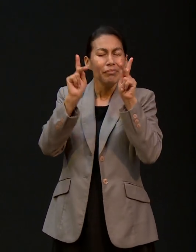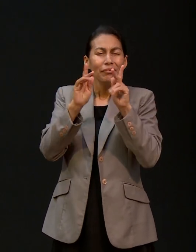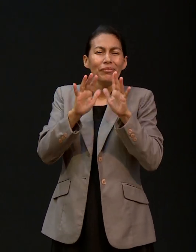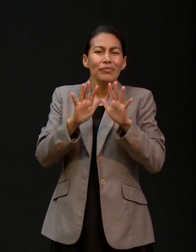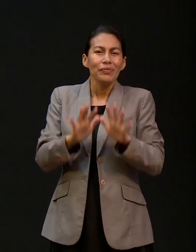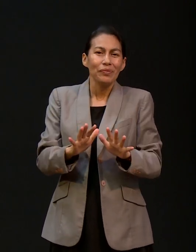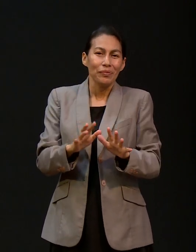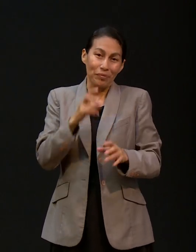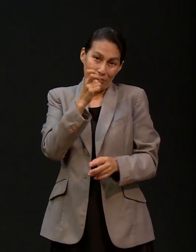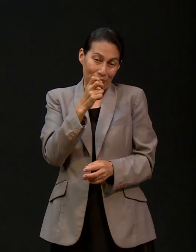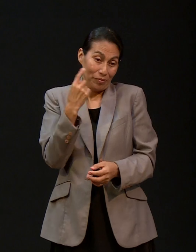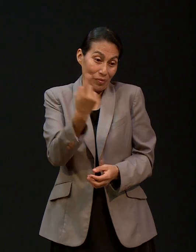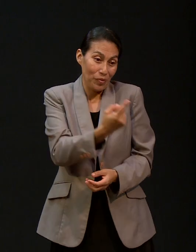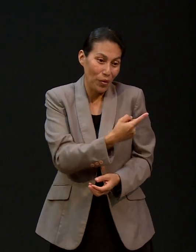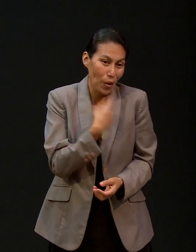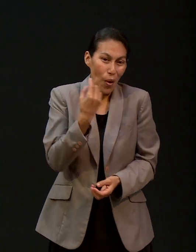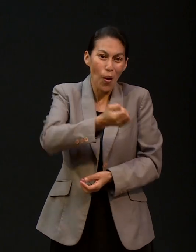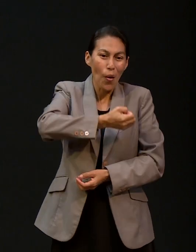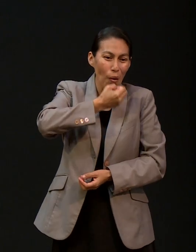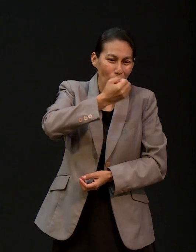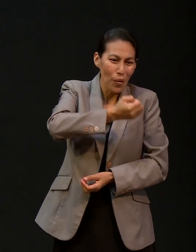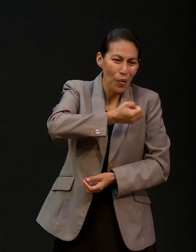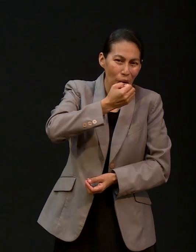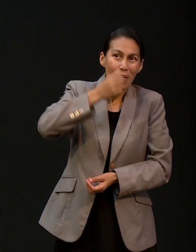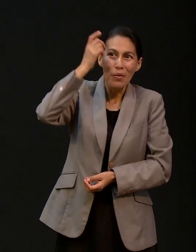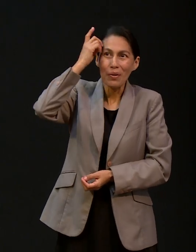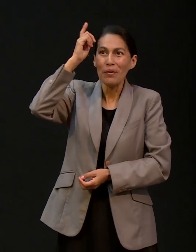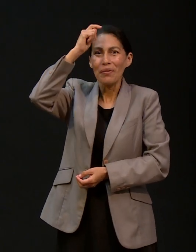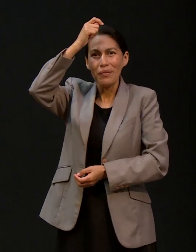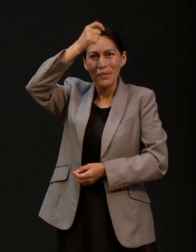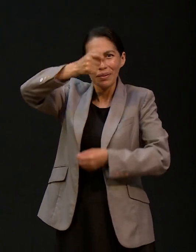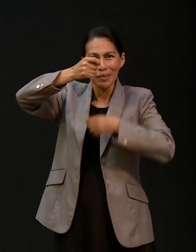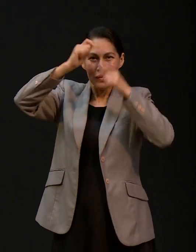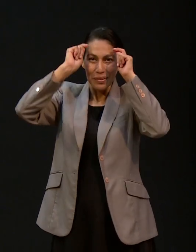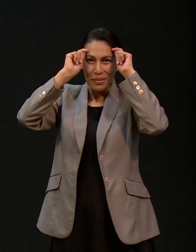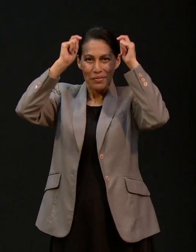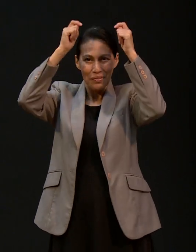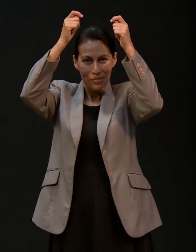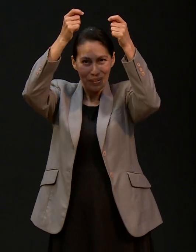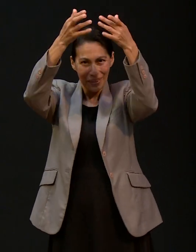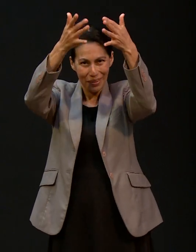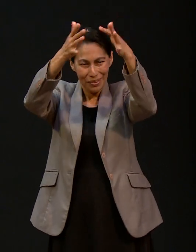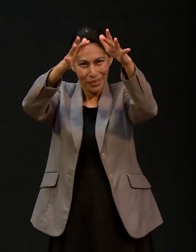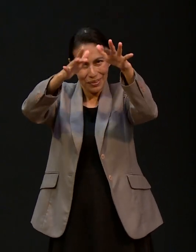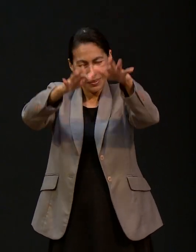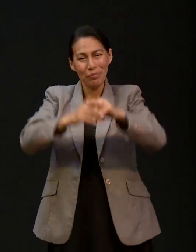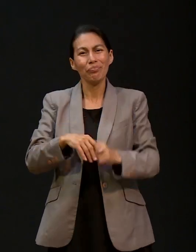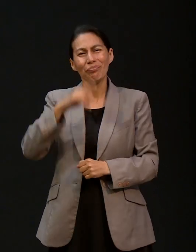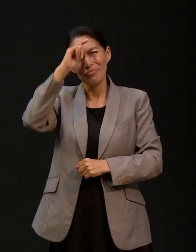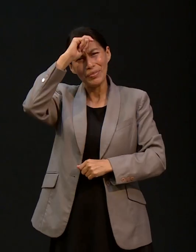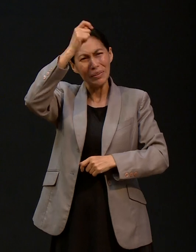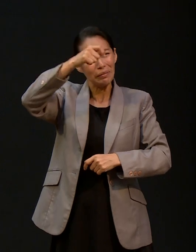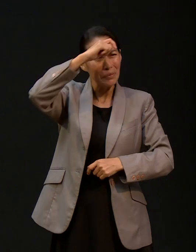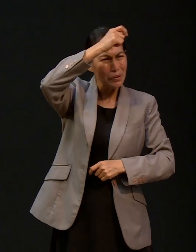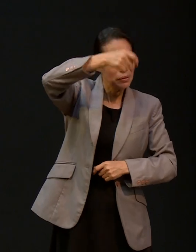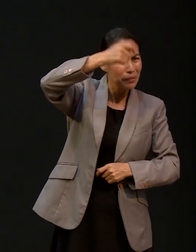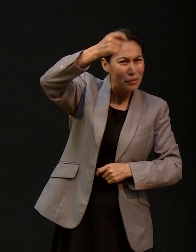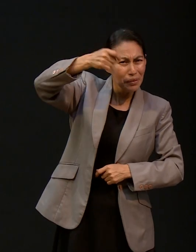otros, ser canales de bendición y a llegar a tomar decisiones acertadas en la vida, como tú